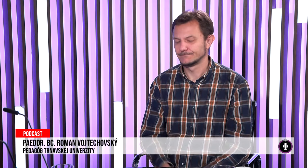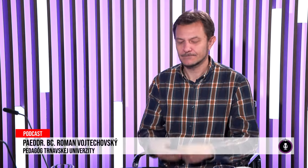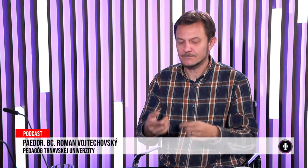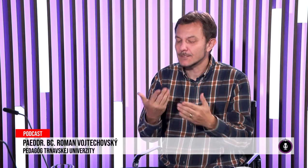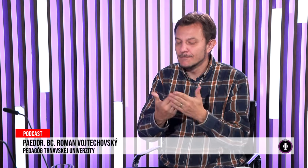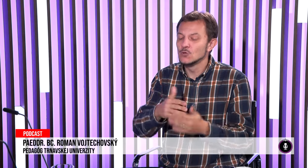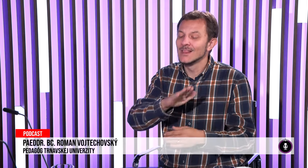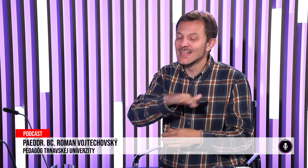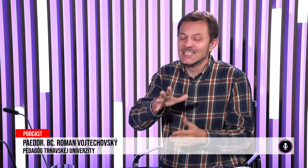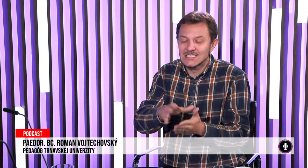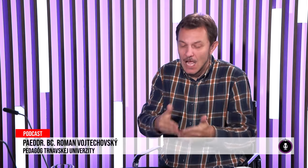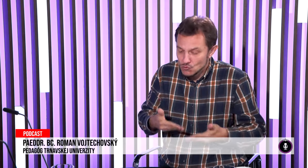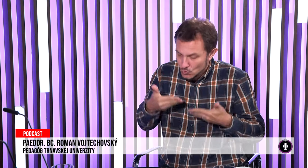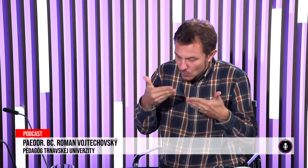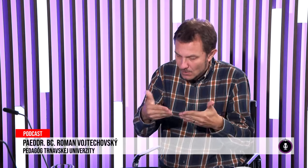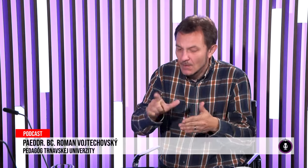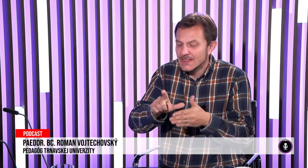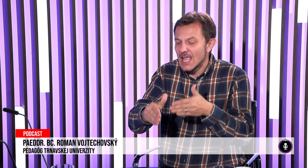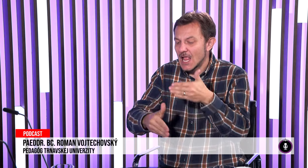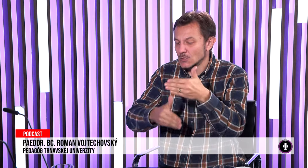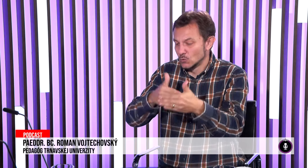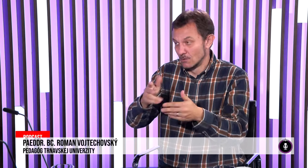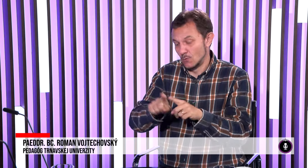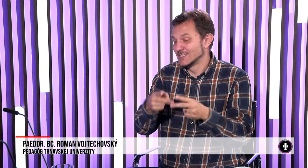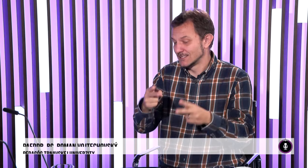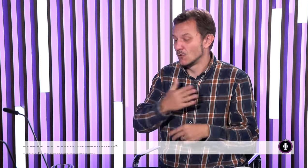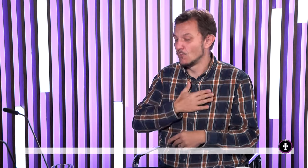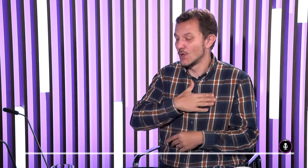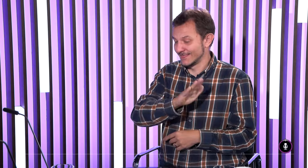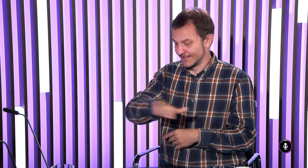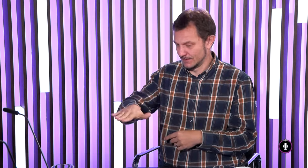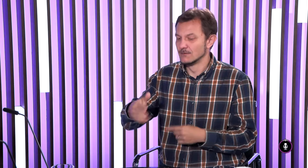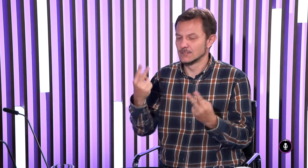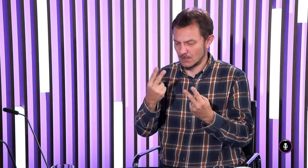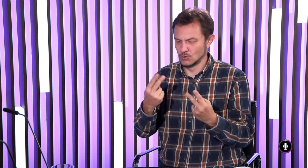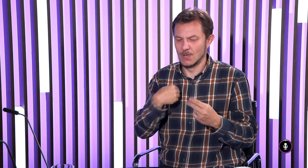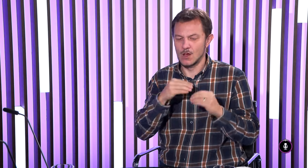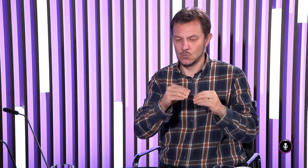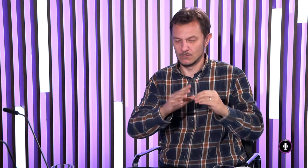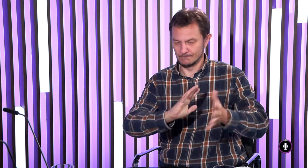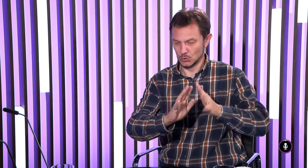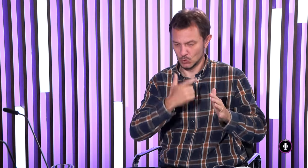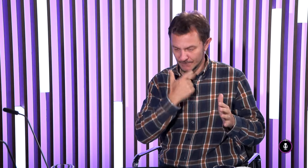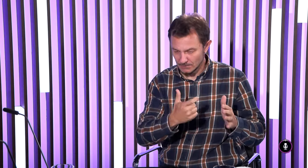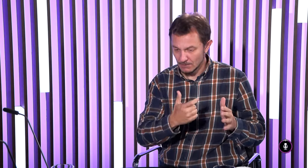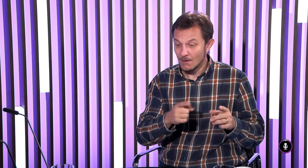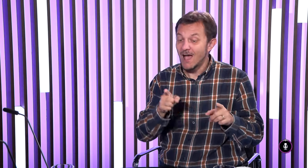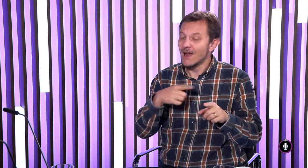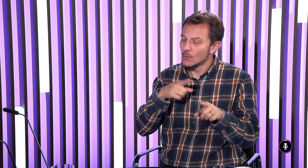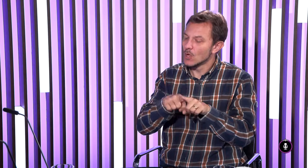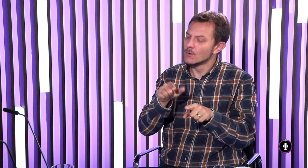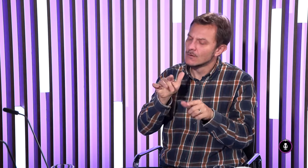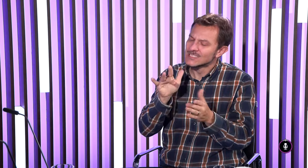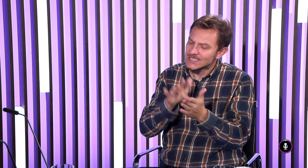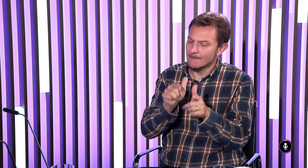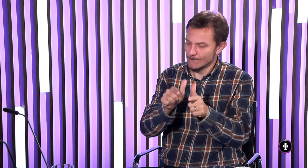potom si spoja ten význam slova. A preto aj deti, keď sa narodia, to sa stálo aj u mojich detí, ja som ich samozrejme